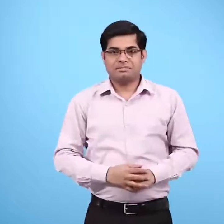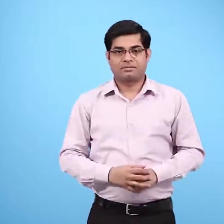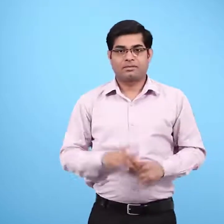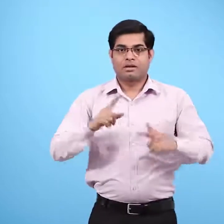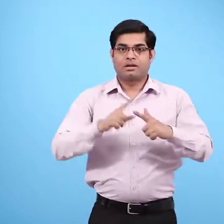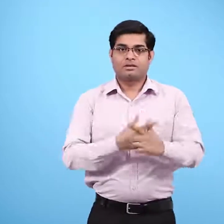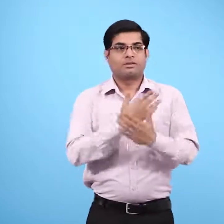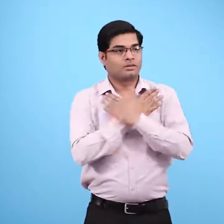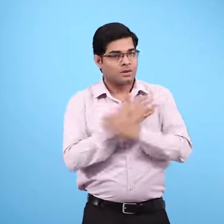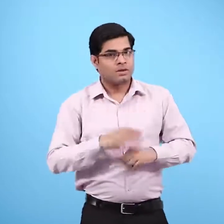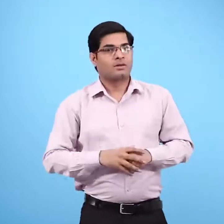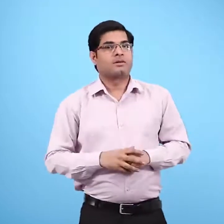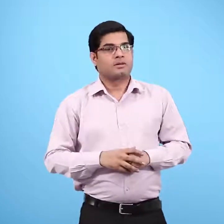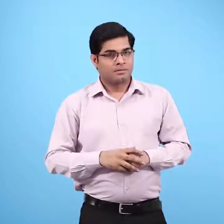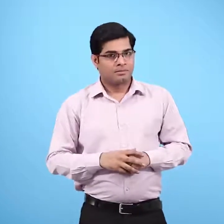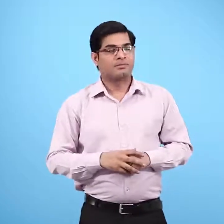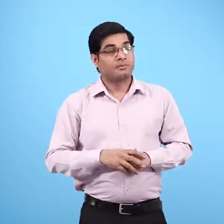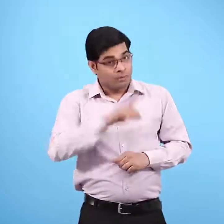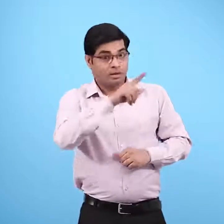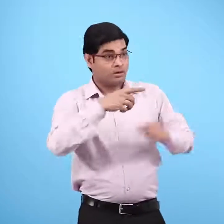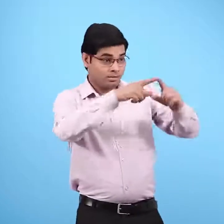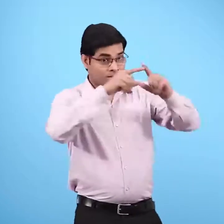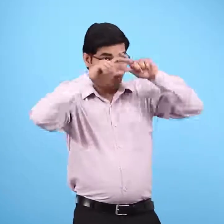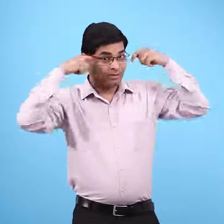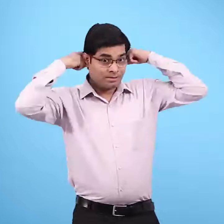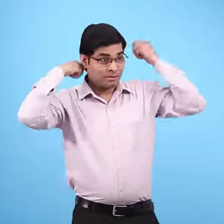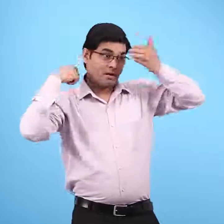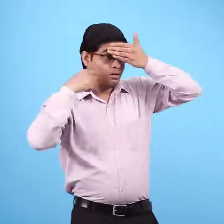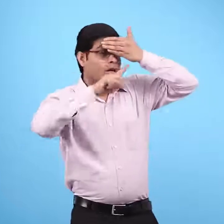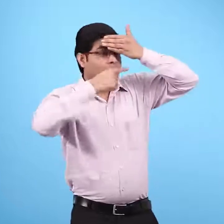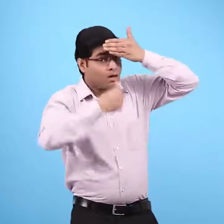तब जुलन बोली अब नाक बन करके पहचानो